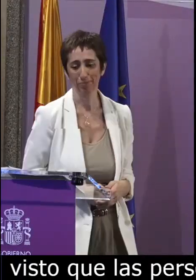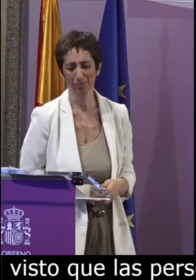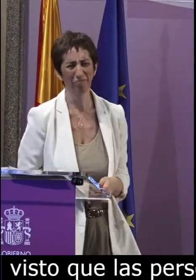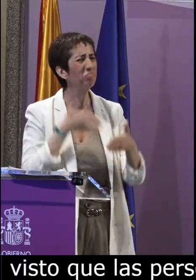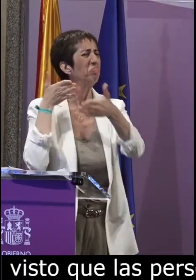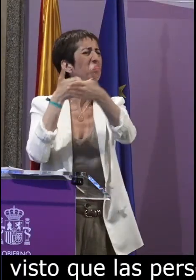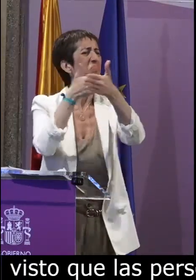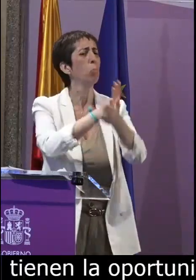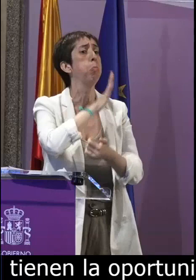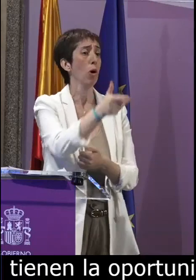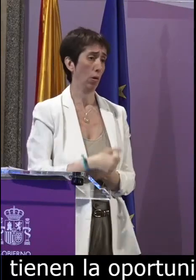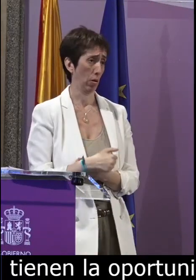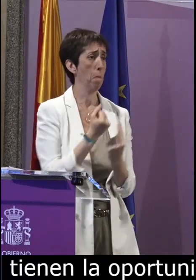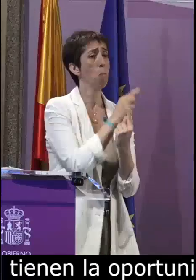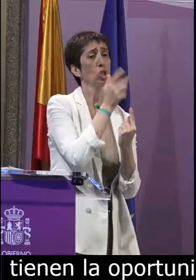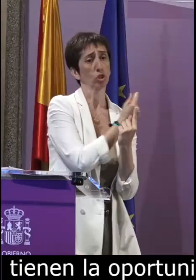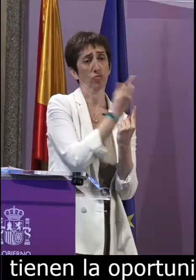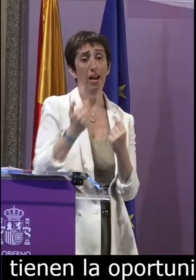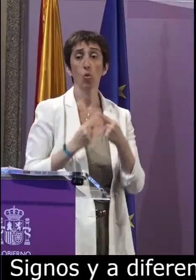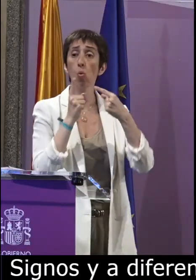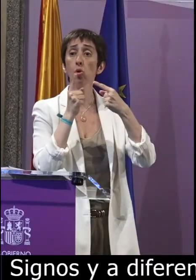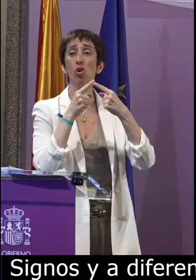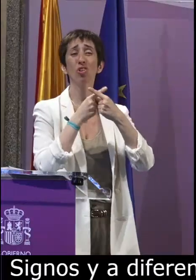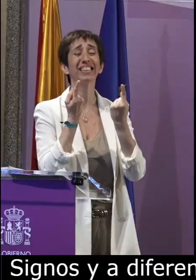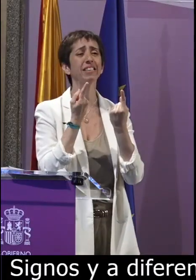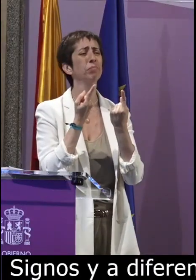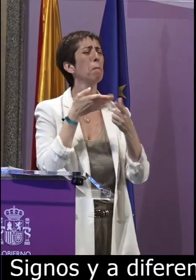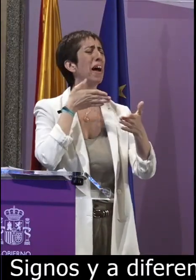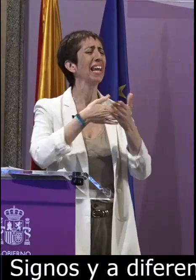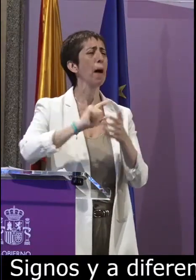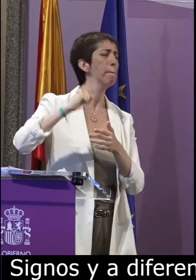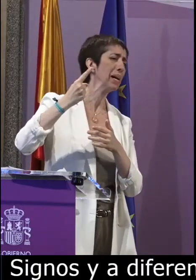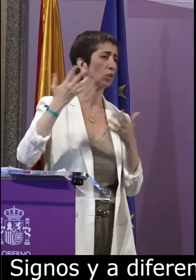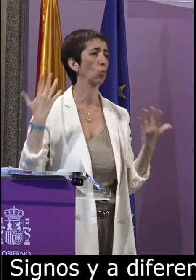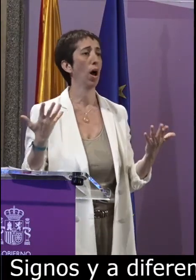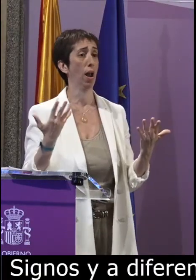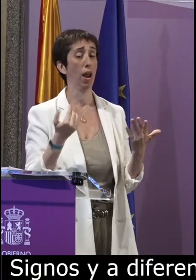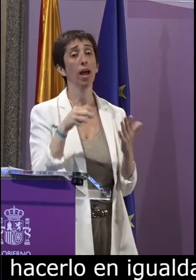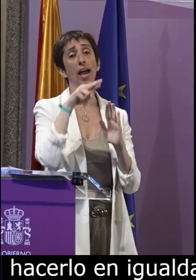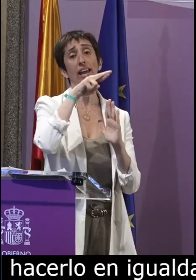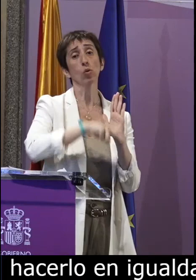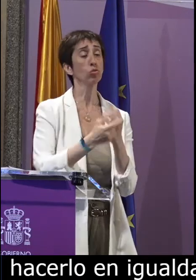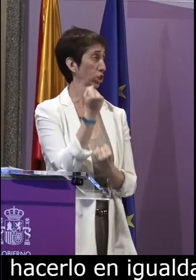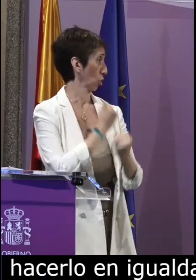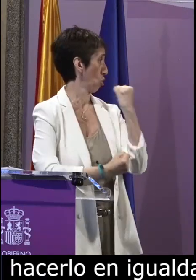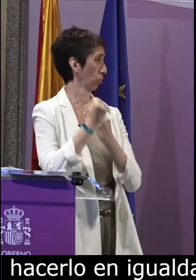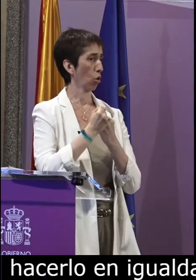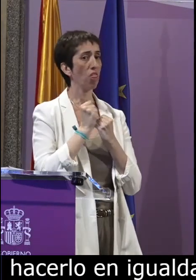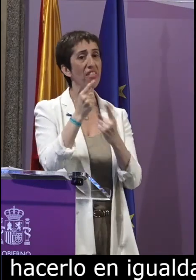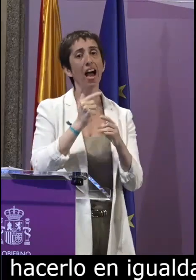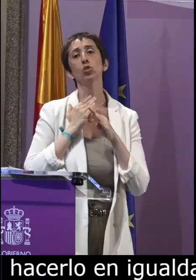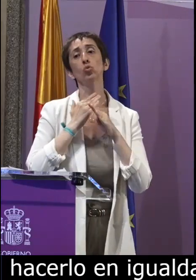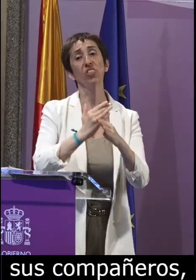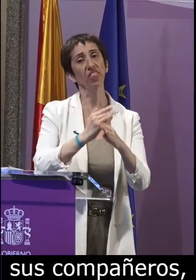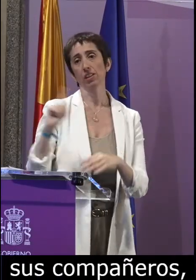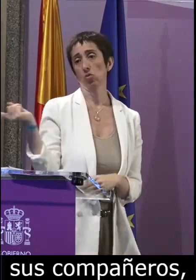igualdad de condiciones con el resto de sus compañeros pero se encuentran con barreras por varios motivos el motivo principal son los